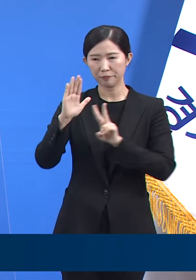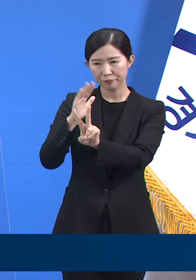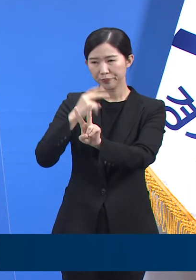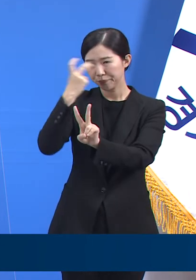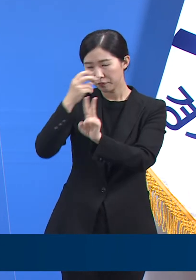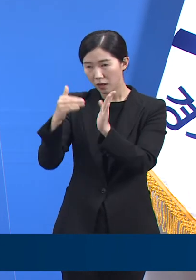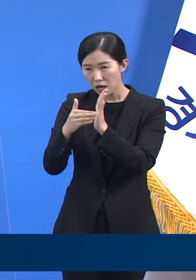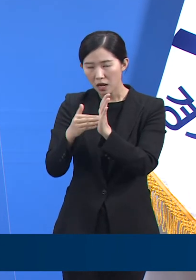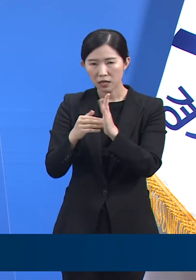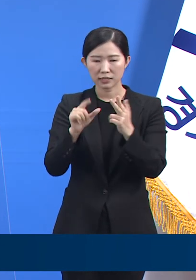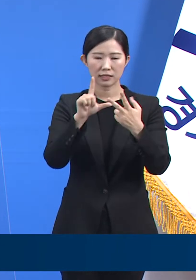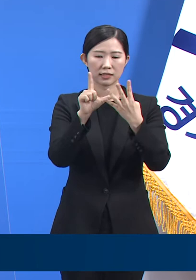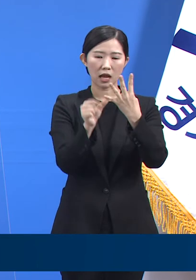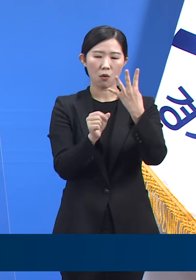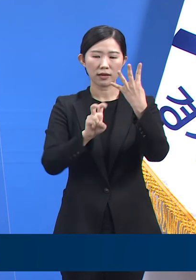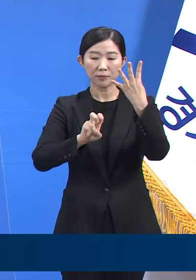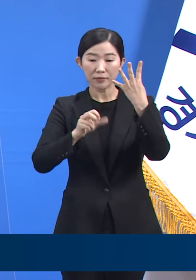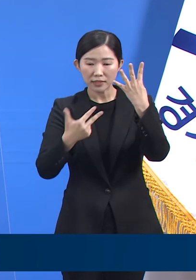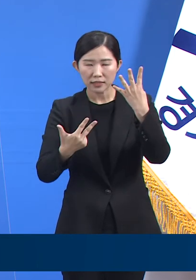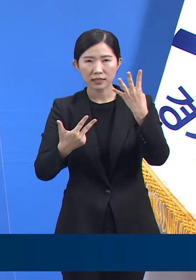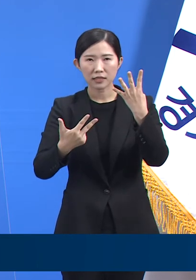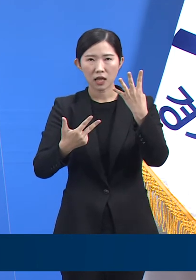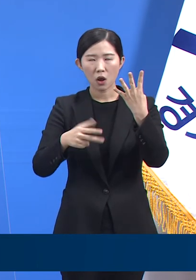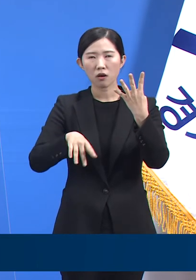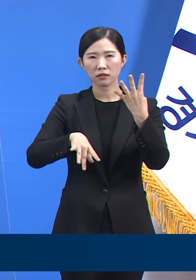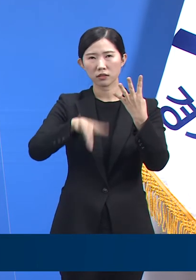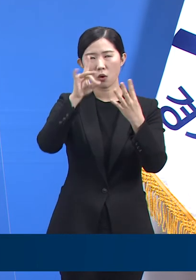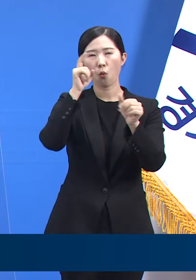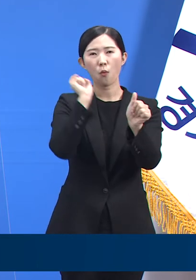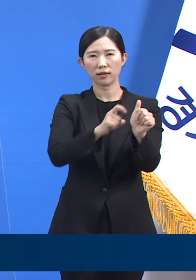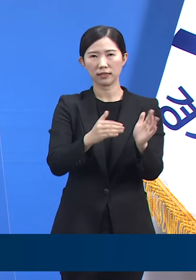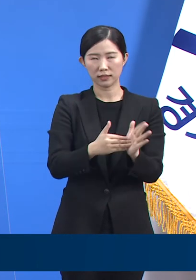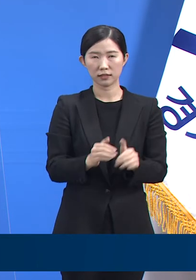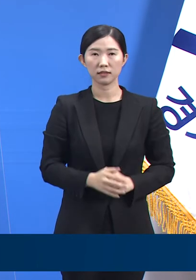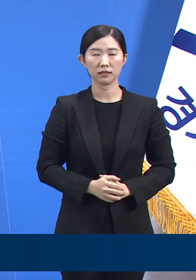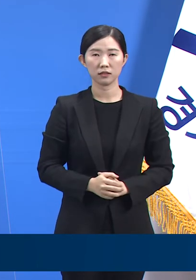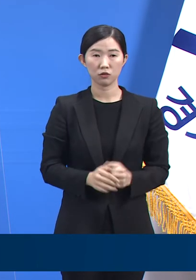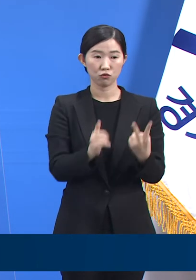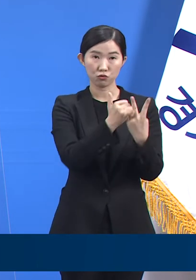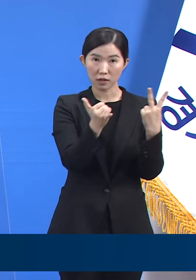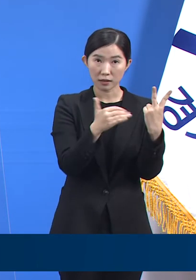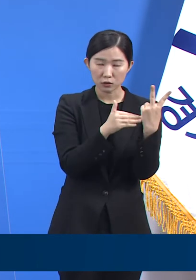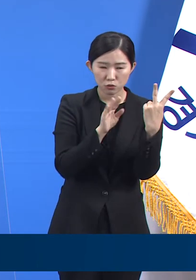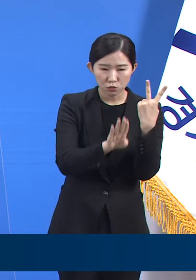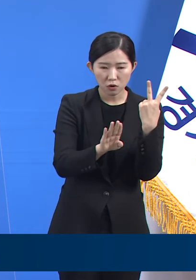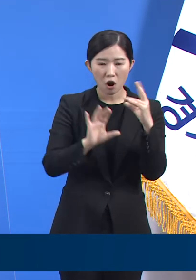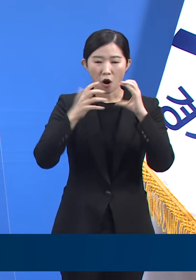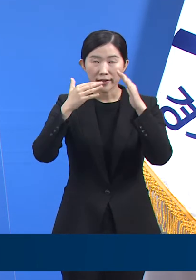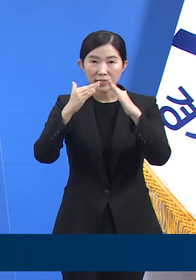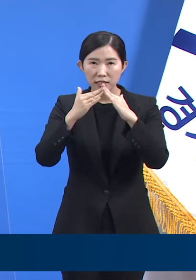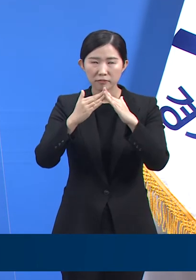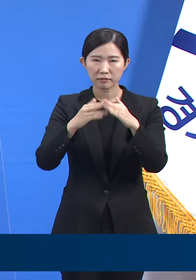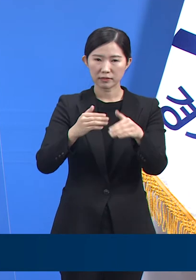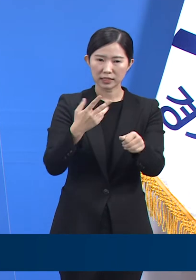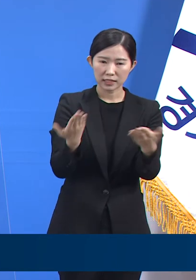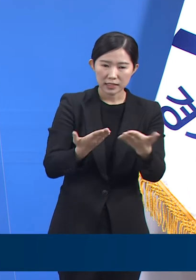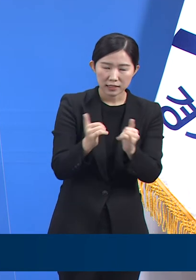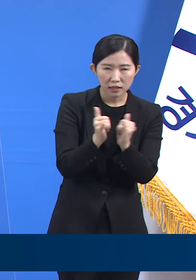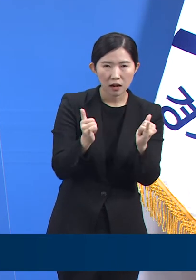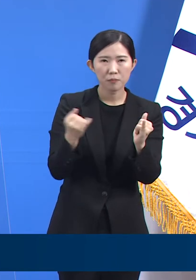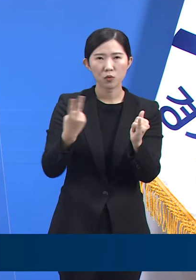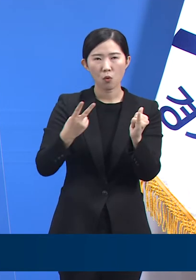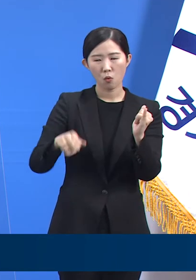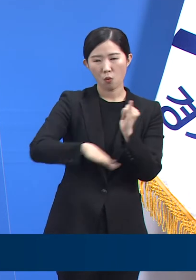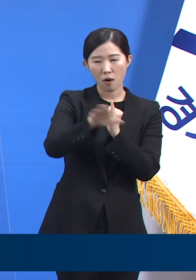확진 판정을 받았습니다. 집효환자 2명 확진 이후 어린이집 교직원과 원생 전원에 대해